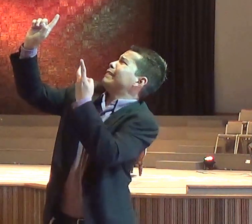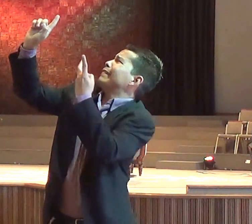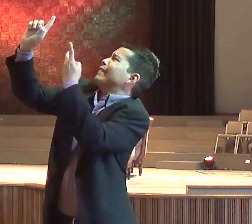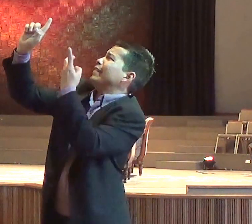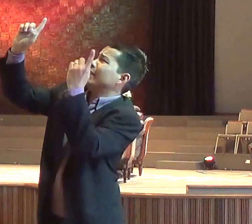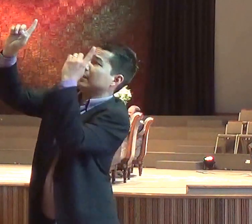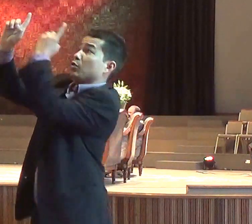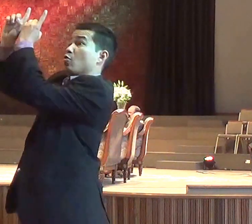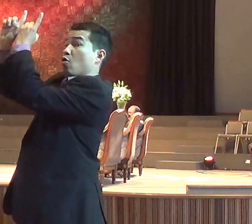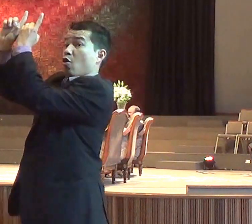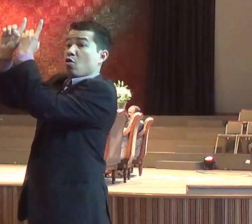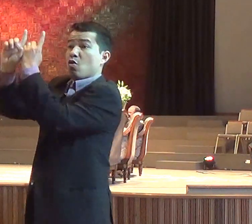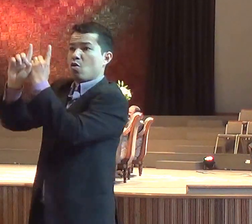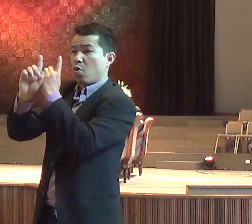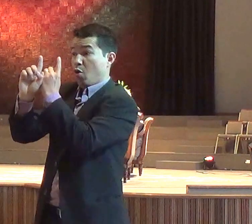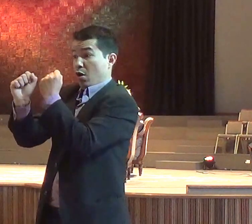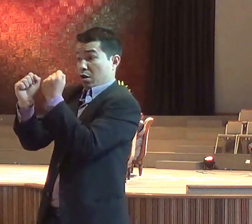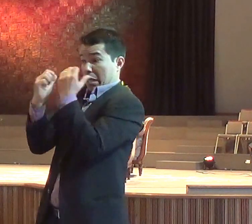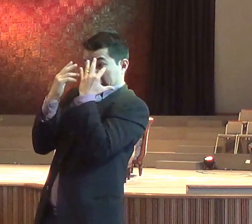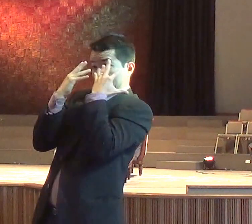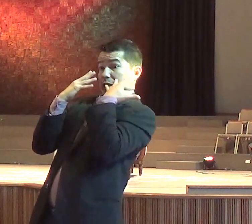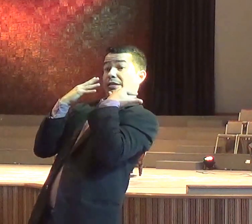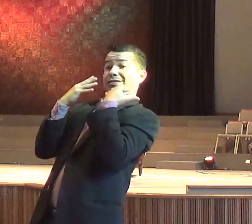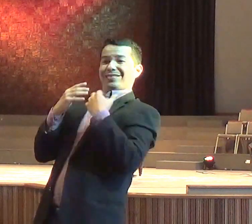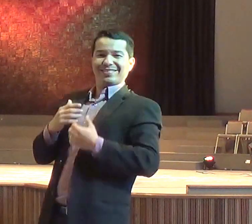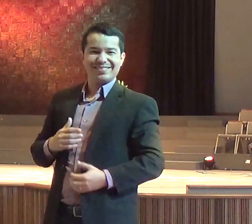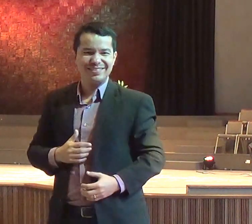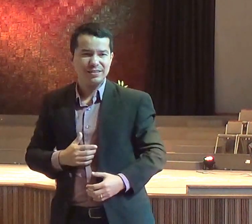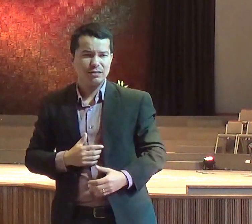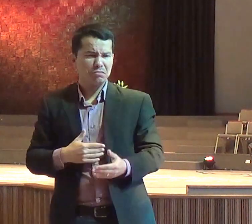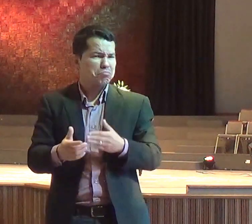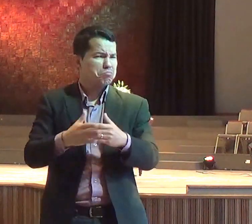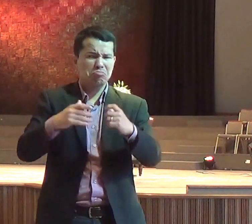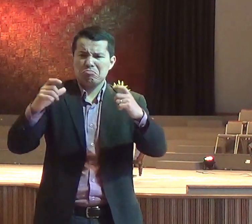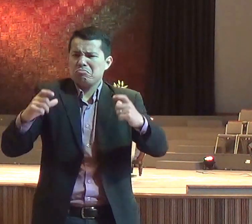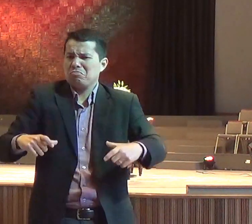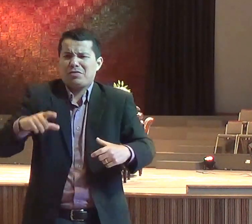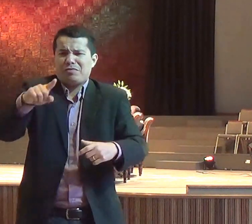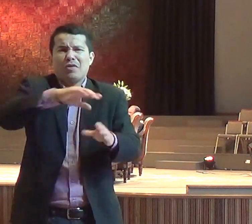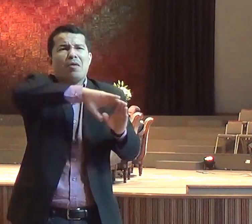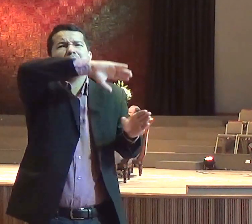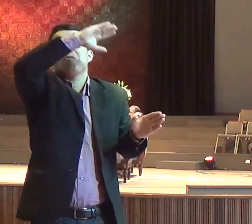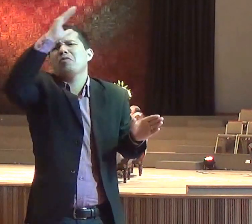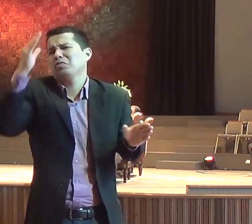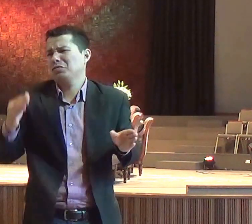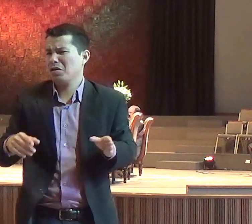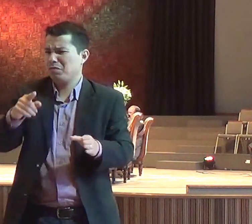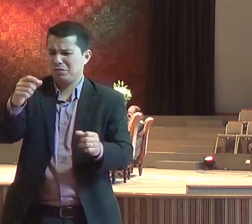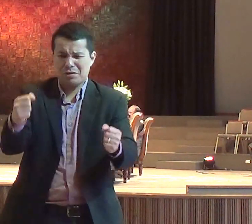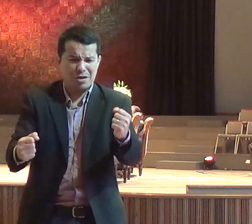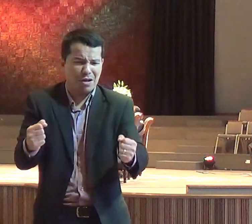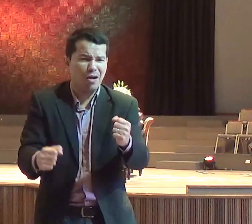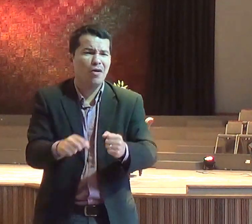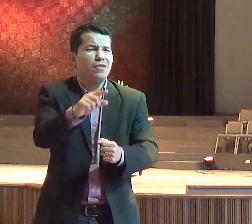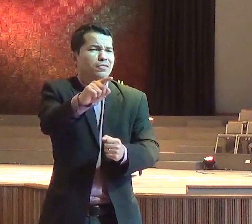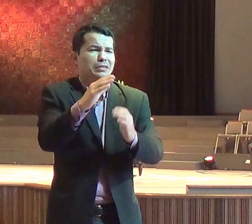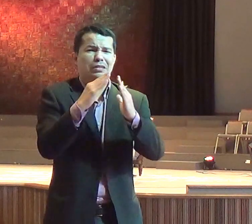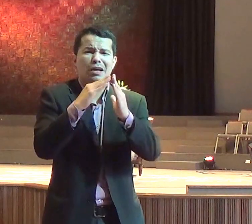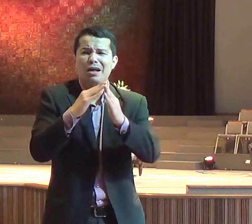importante é que o altar esteja nesse lugar e que a gente possa buscar a face do Senhor